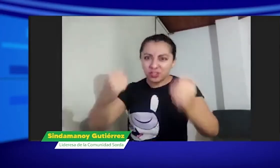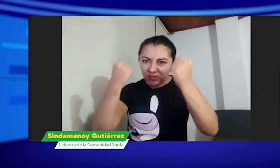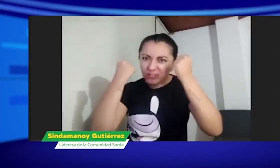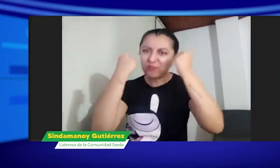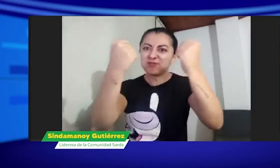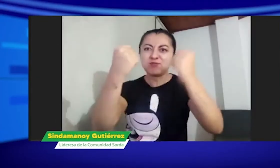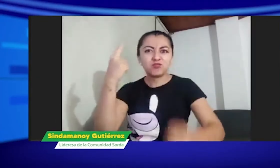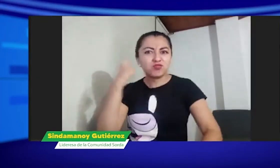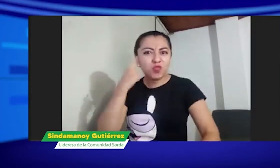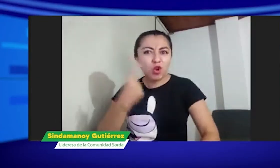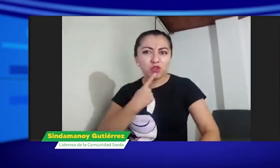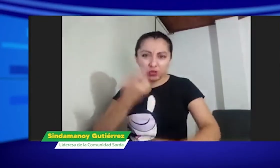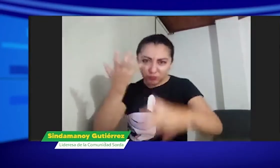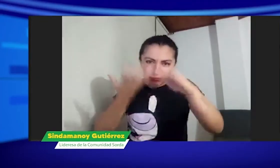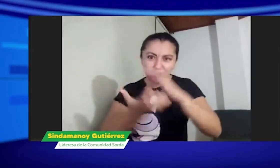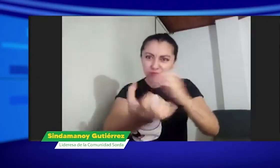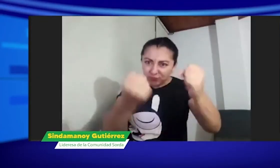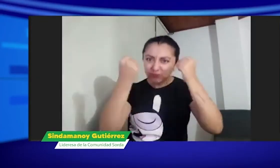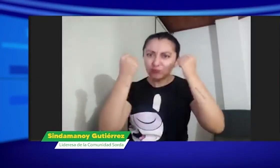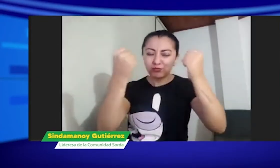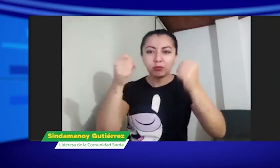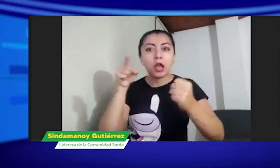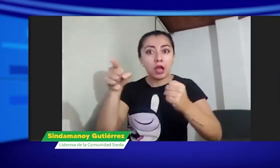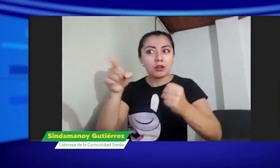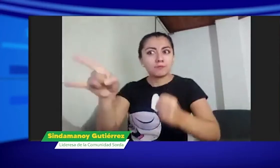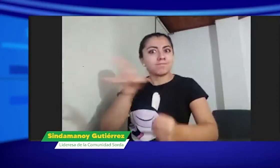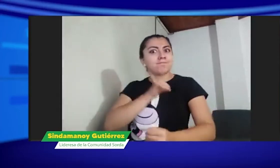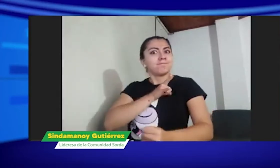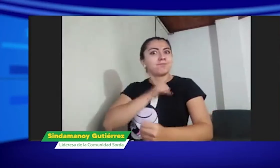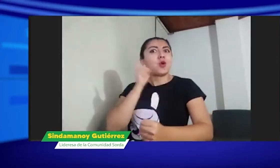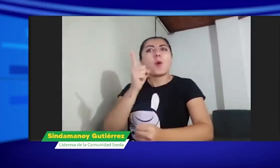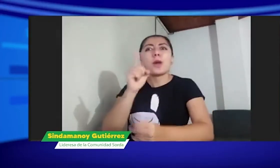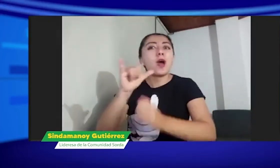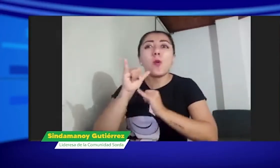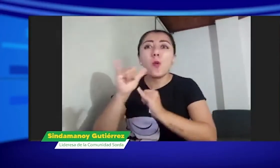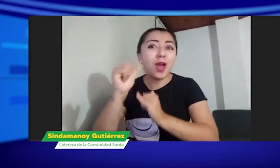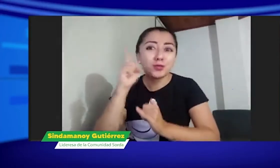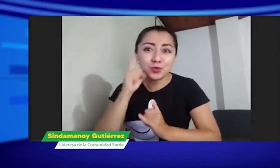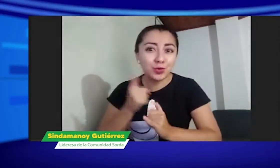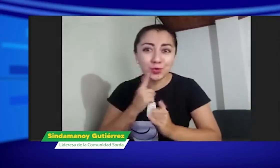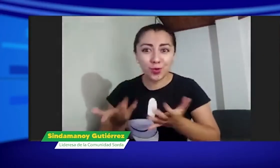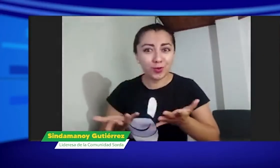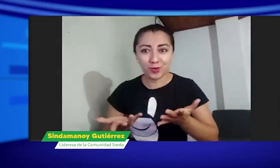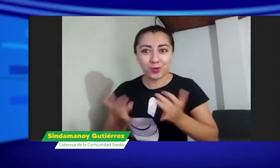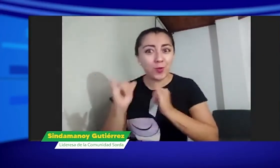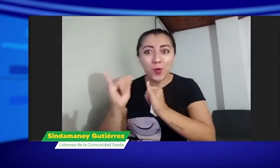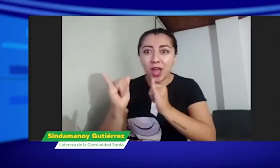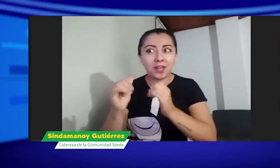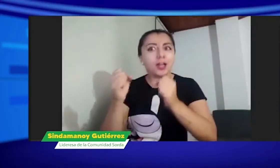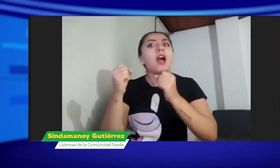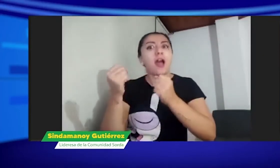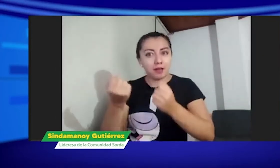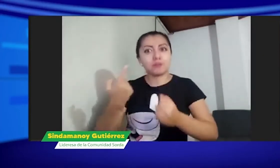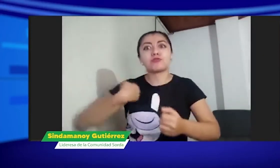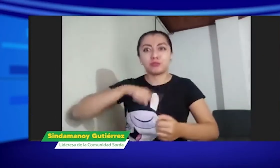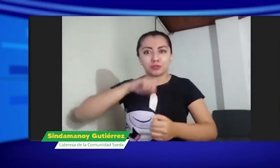si están sacando su empuje paisa y son ellos quienes están llevando la